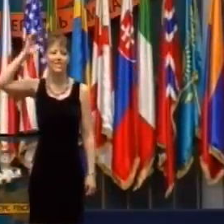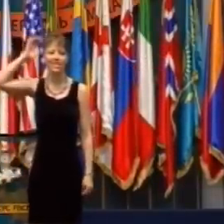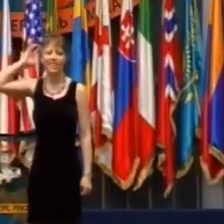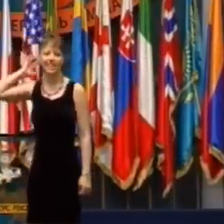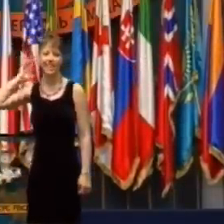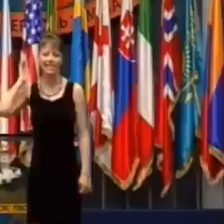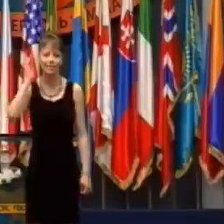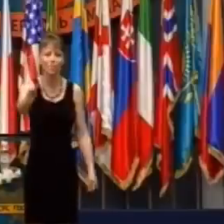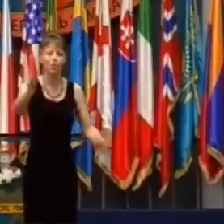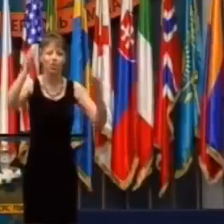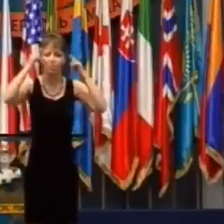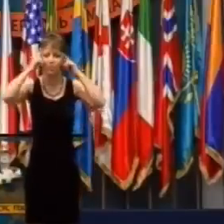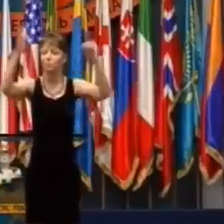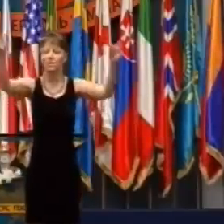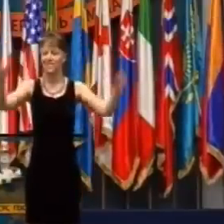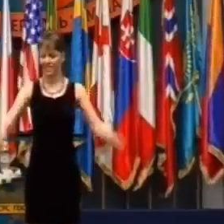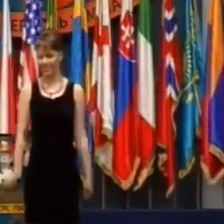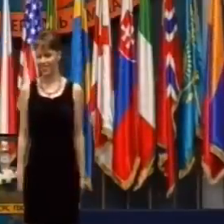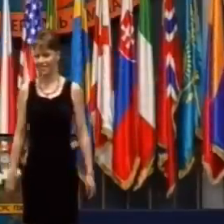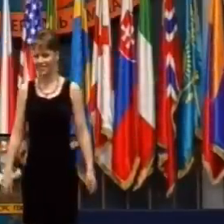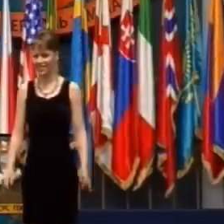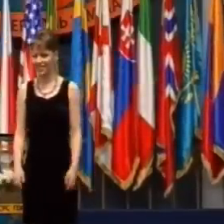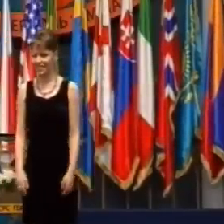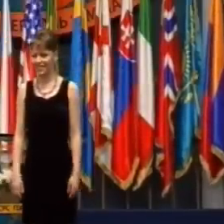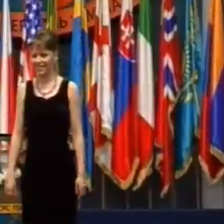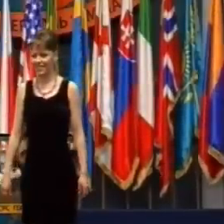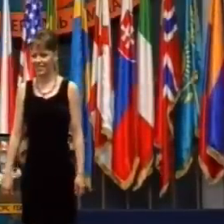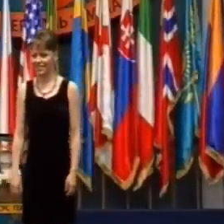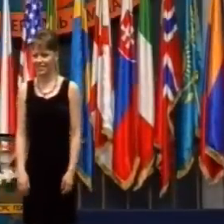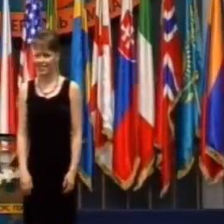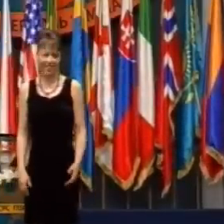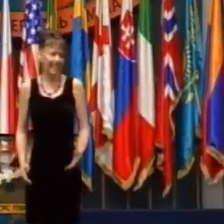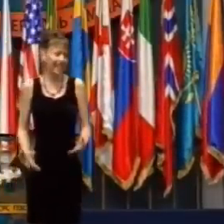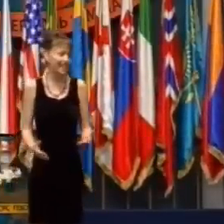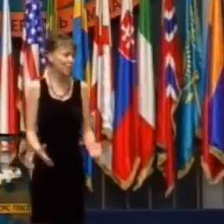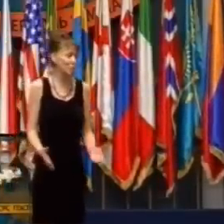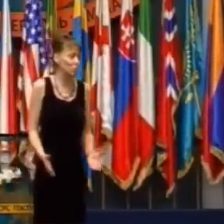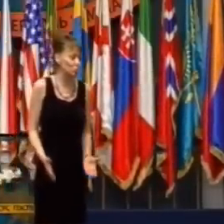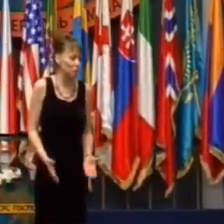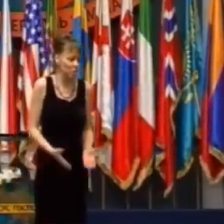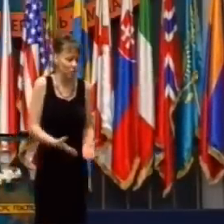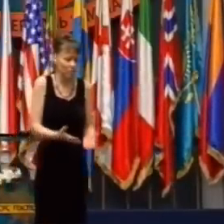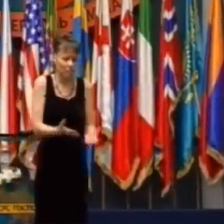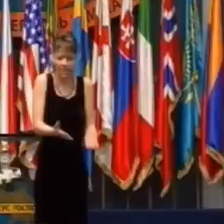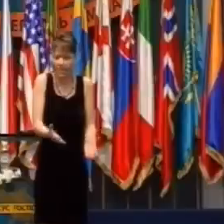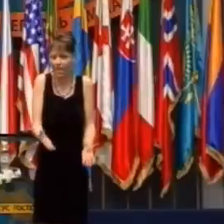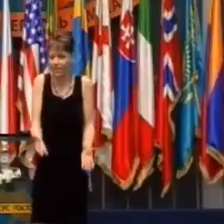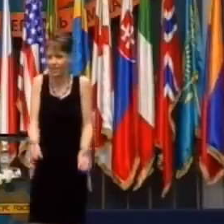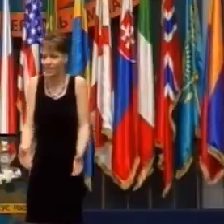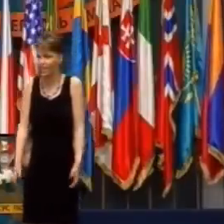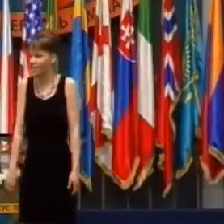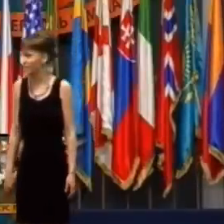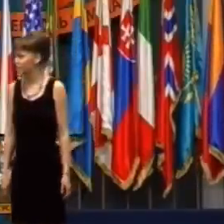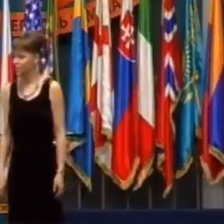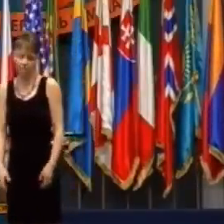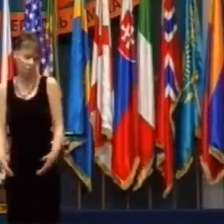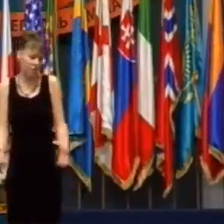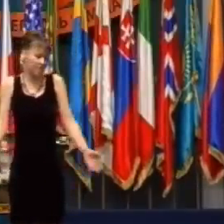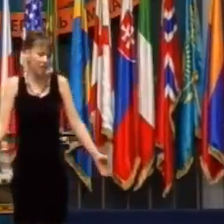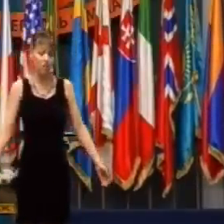Dovolte mu robiť veci, ktoré sú oveľa väčšie, než by ste si mysleli. A keď sa ľudia spýtajú, ako ste to spravili,